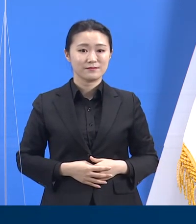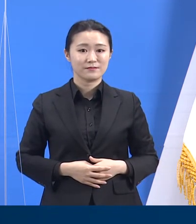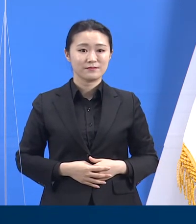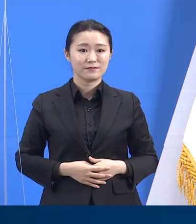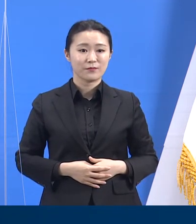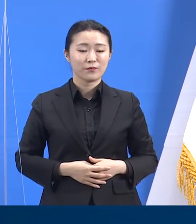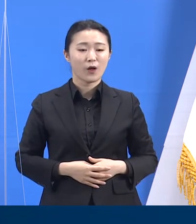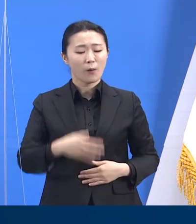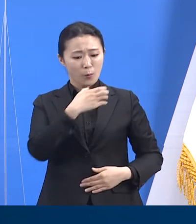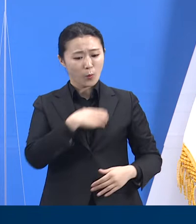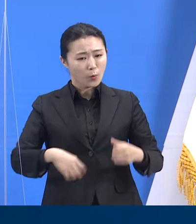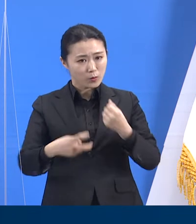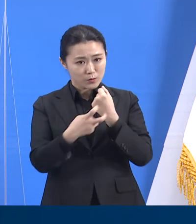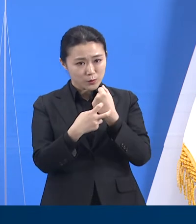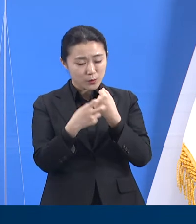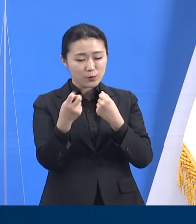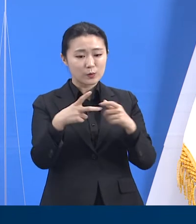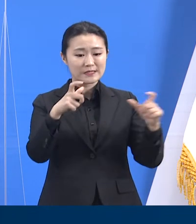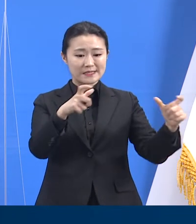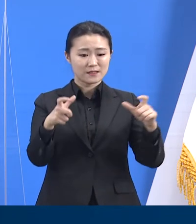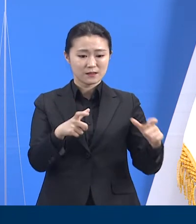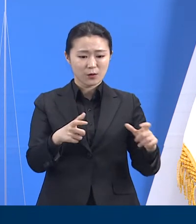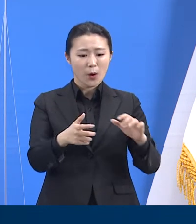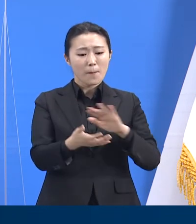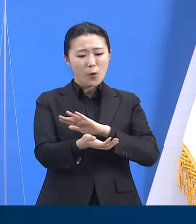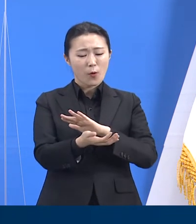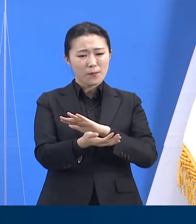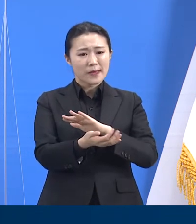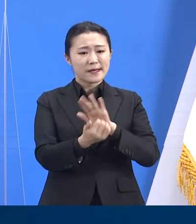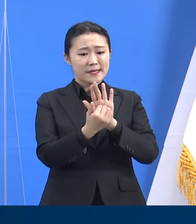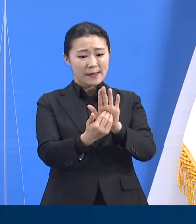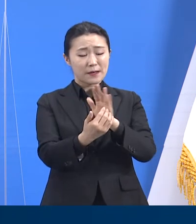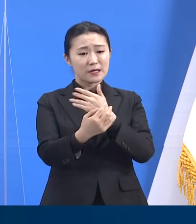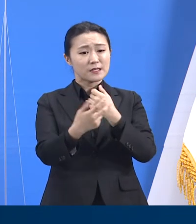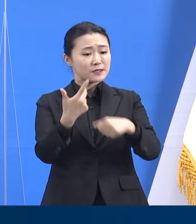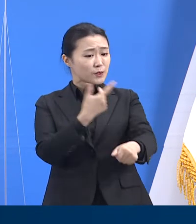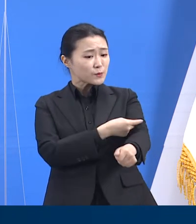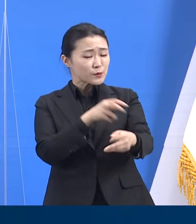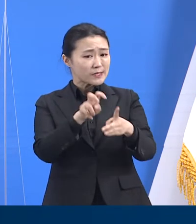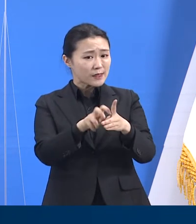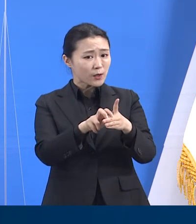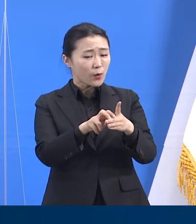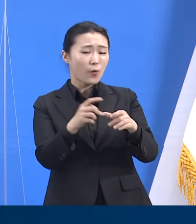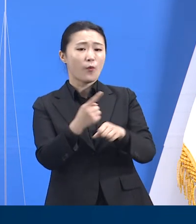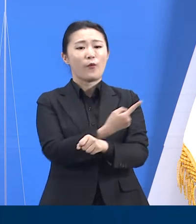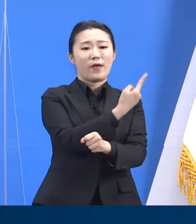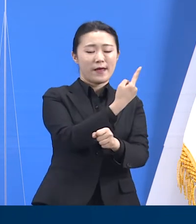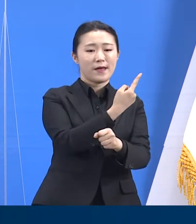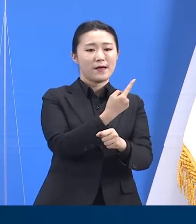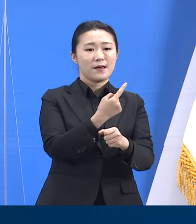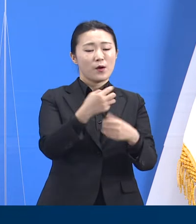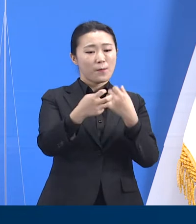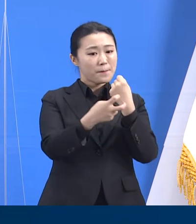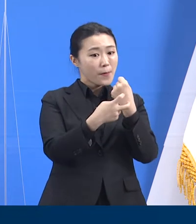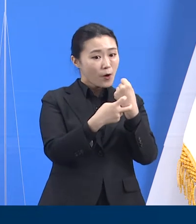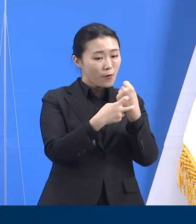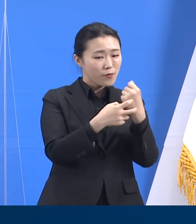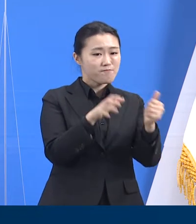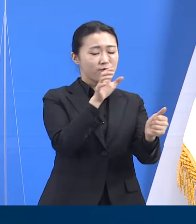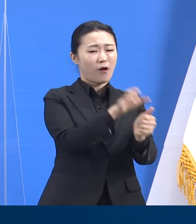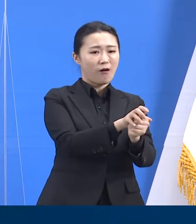보건소나 지역예방접종센터와 달리 3천여 개에 이르는 위탁병의원에서 접종이 활발해지면서